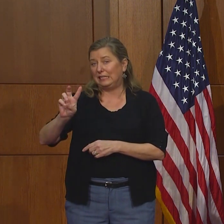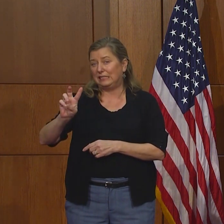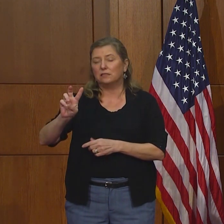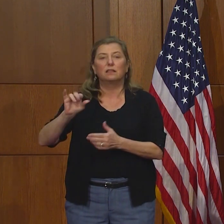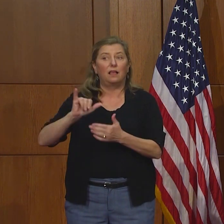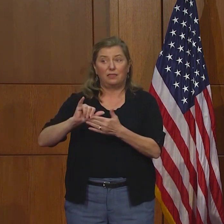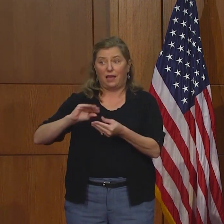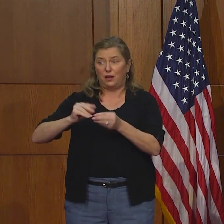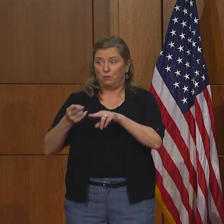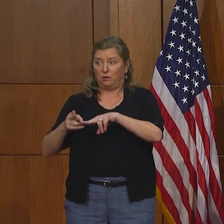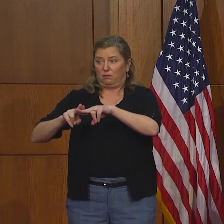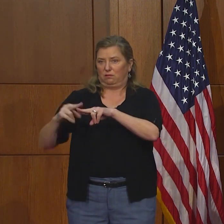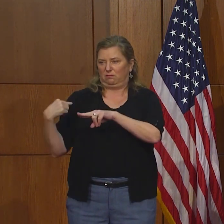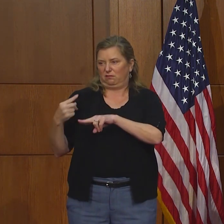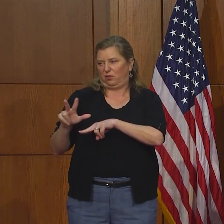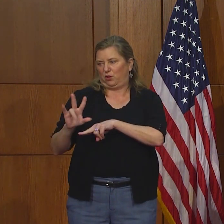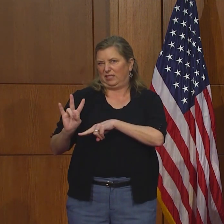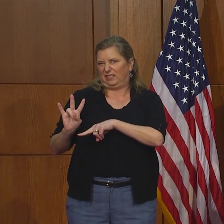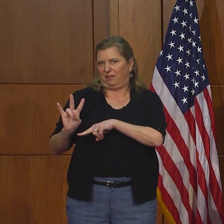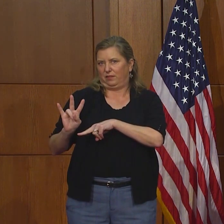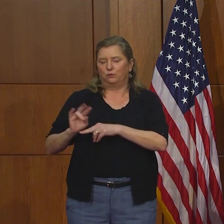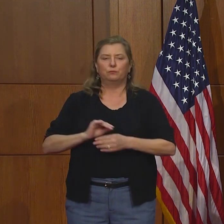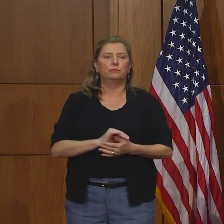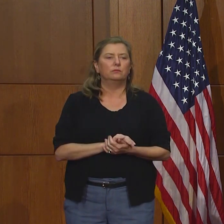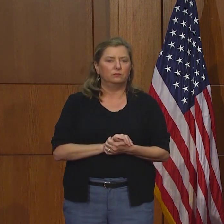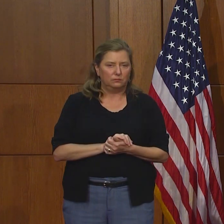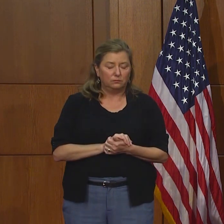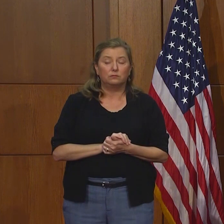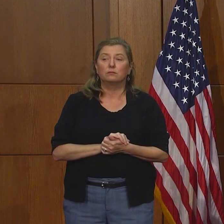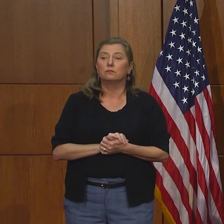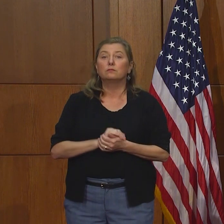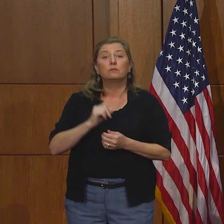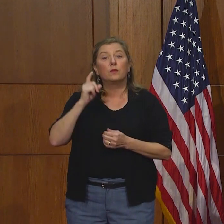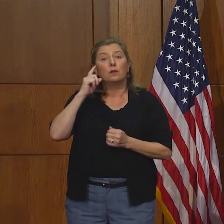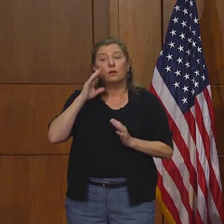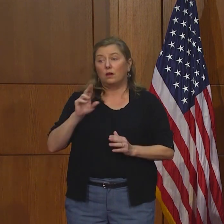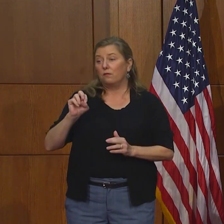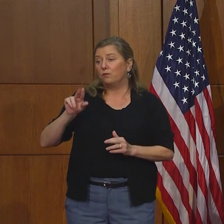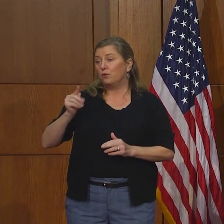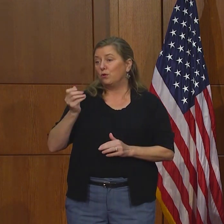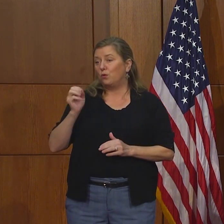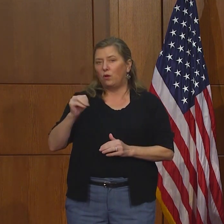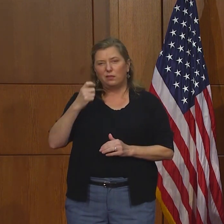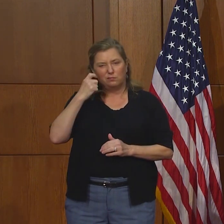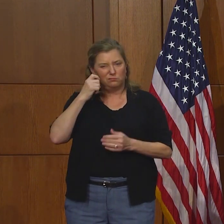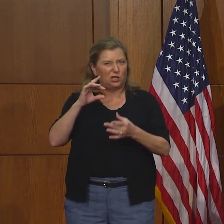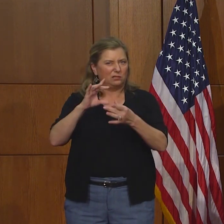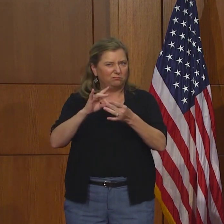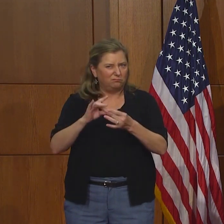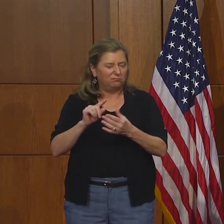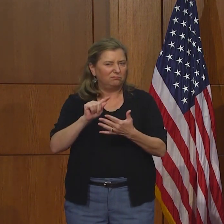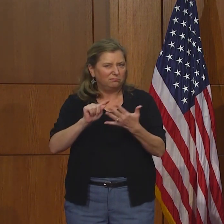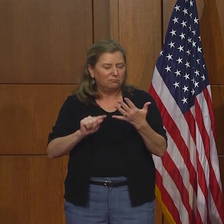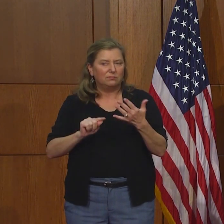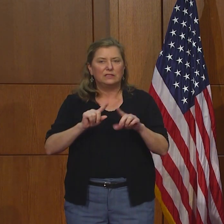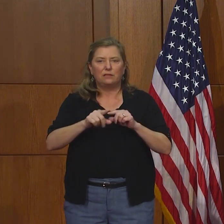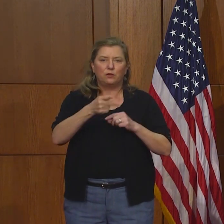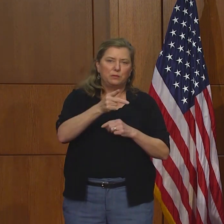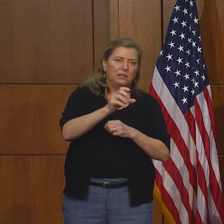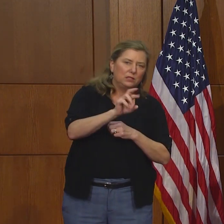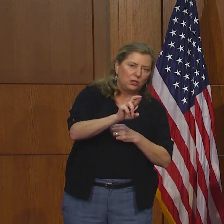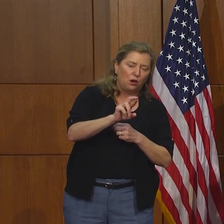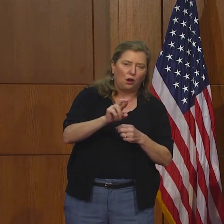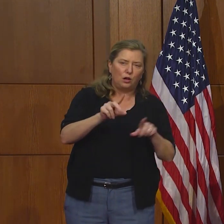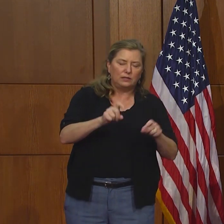hemos subido 37 muertos. El gobernador Northam mencionó el número de pruebas